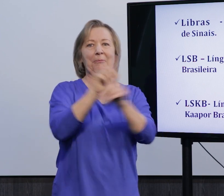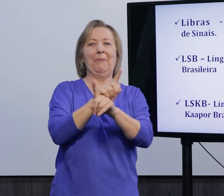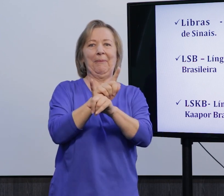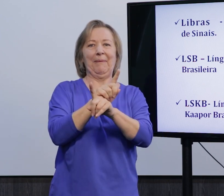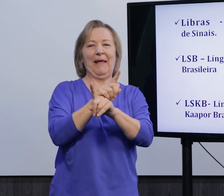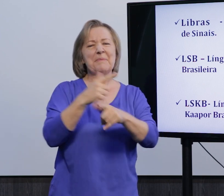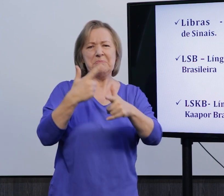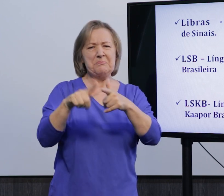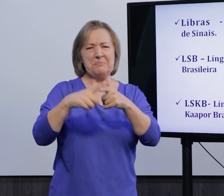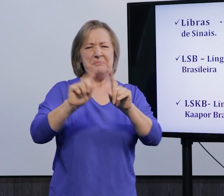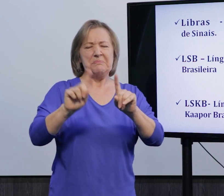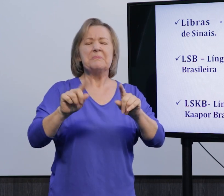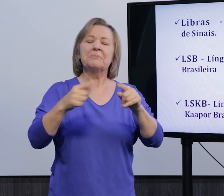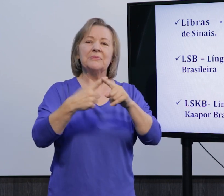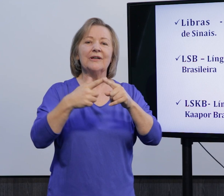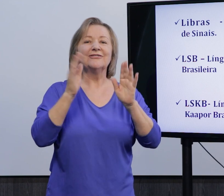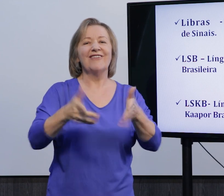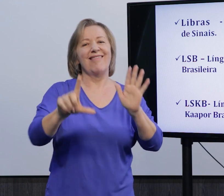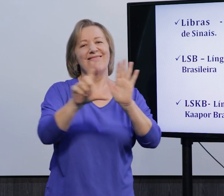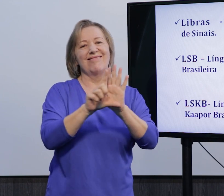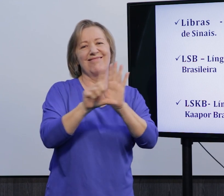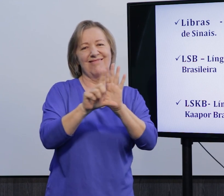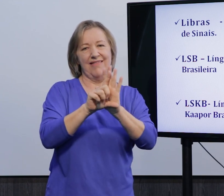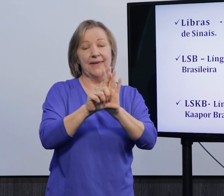Brasil que há essa inversão, né? Que se fala língua brasileira de sinais.